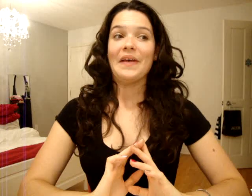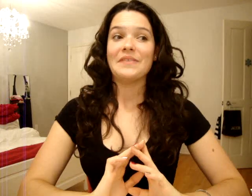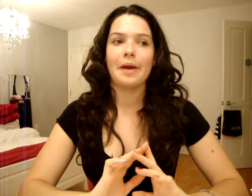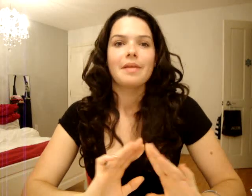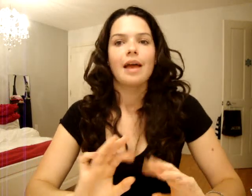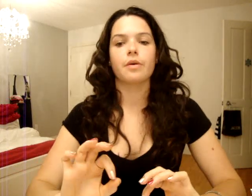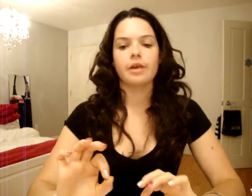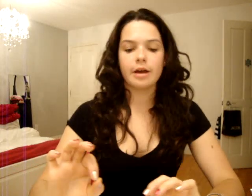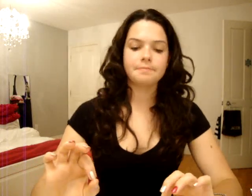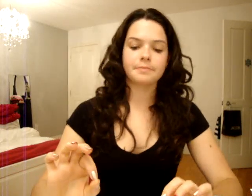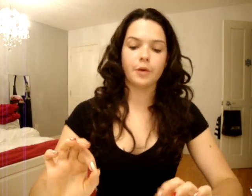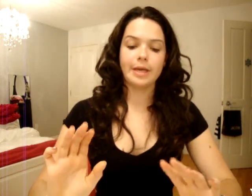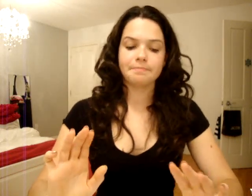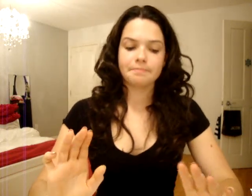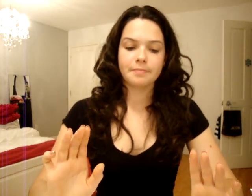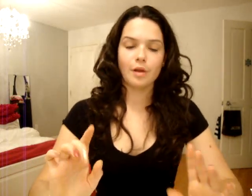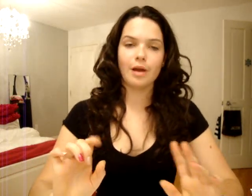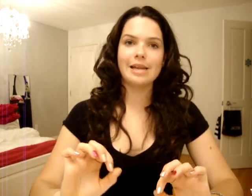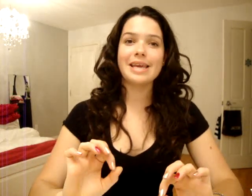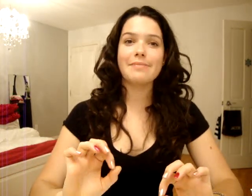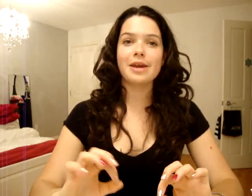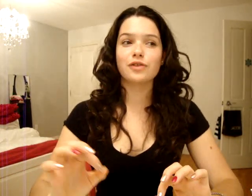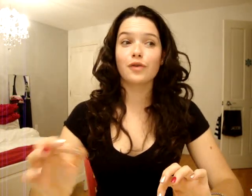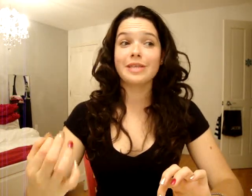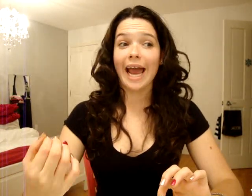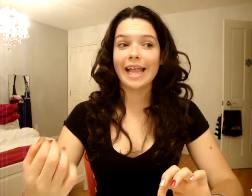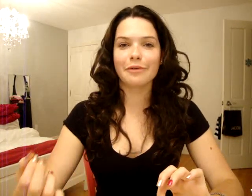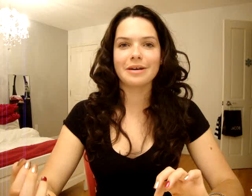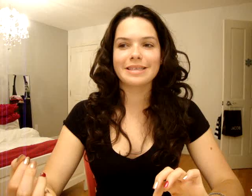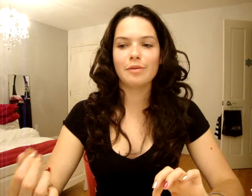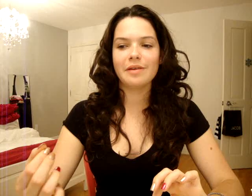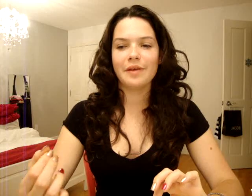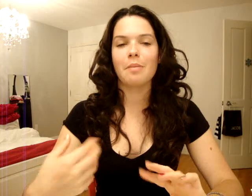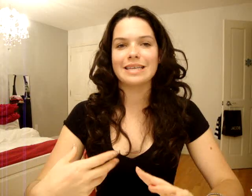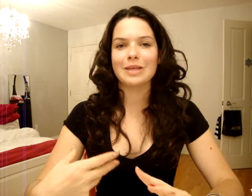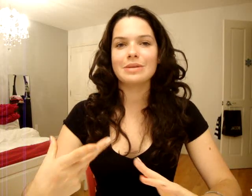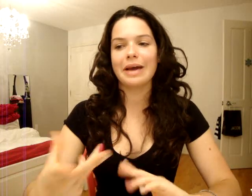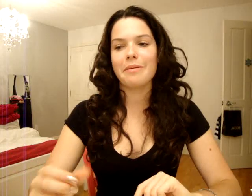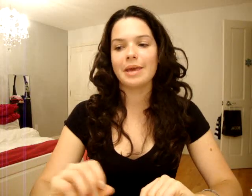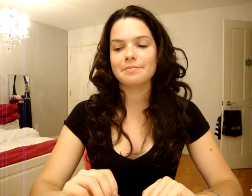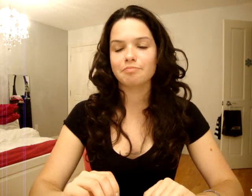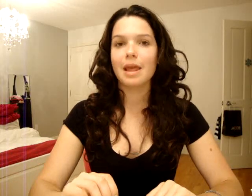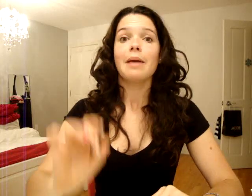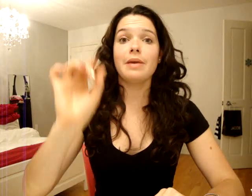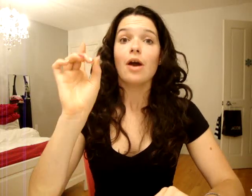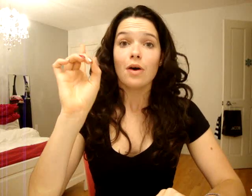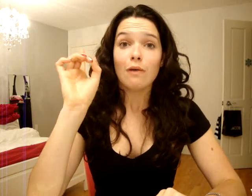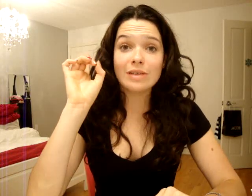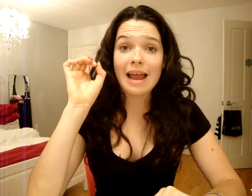Ça que, oui, donc, ok. L'équipement que je vous conseillerais d'avoir, pour les filles, un plastron, c'est quand même bien. Puis, vous allez